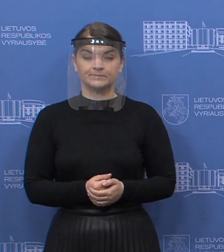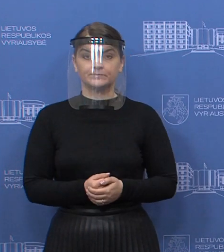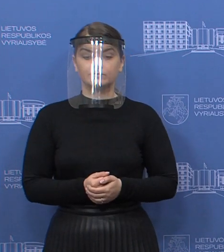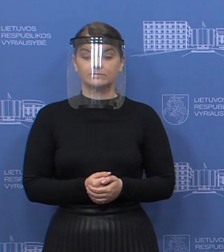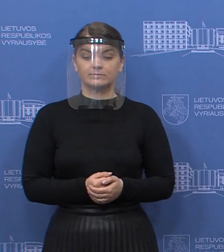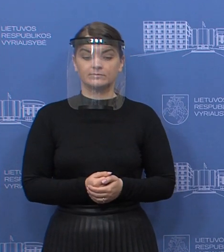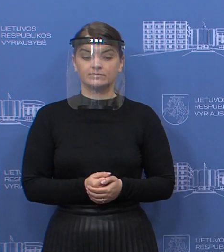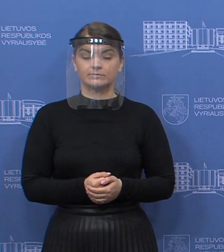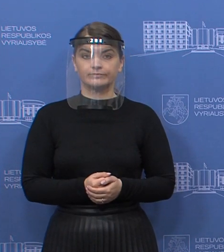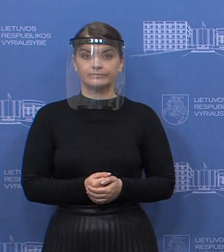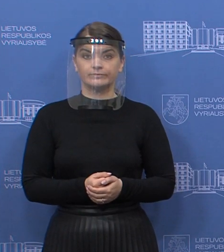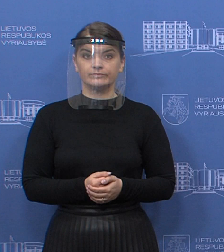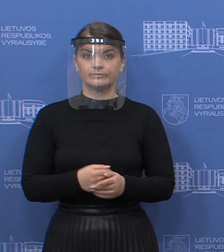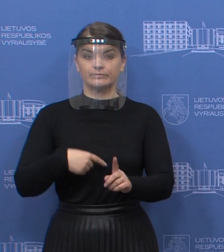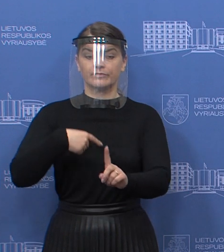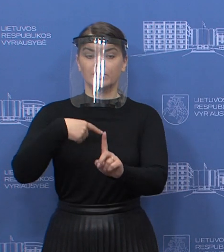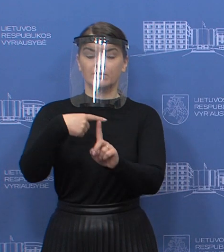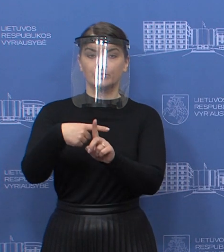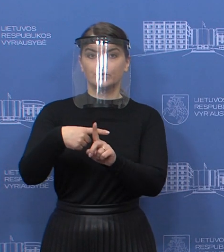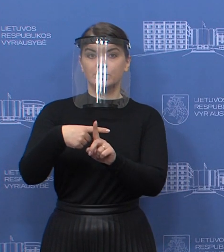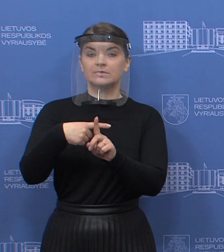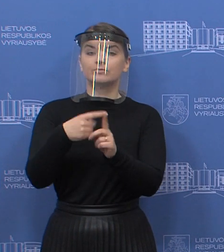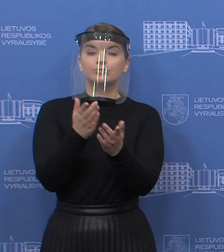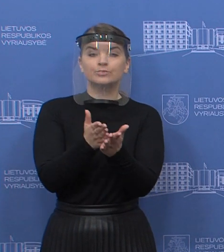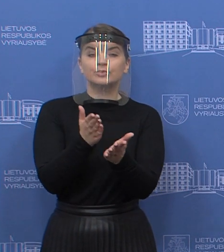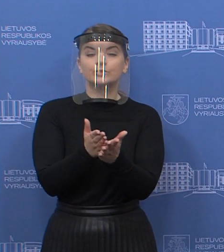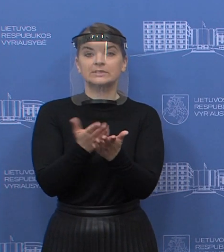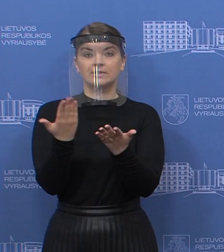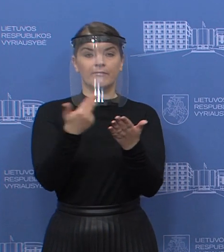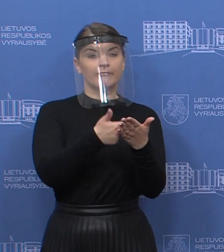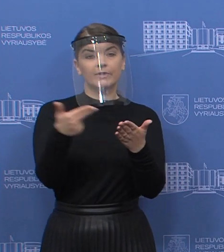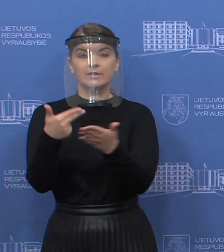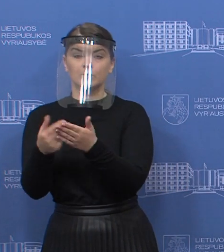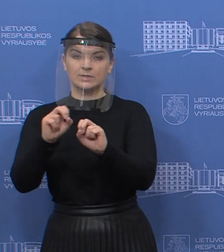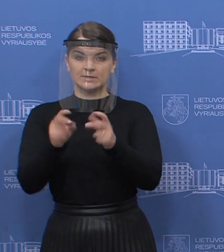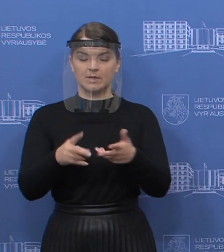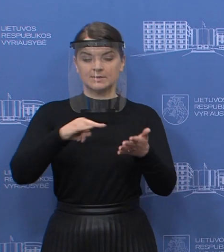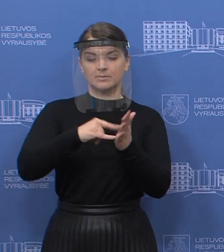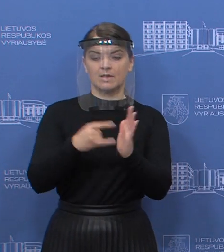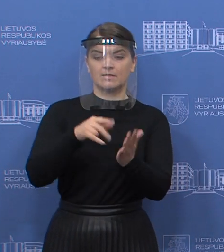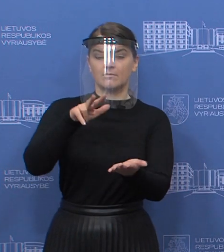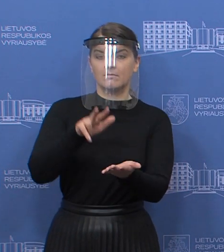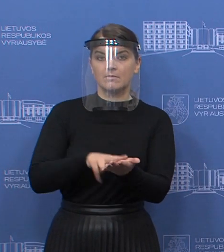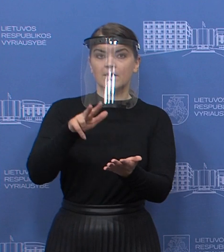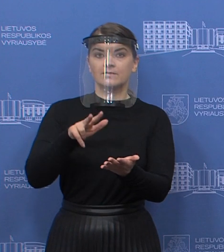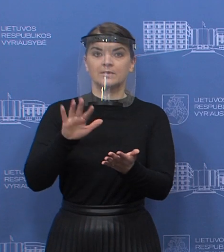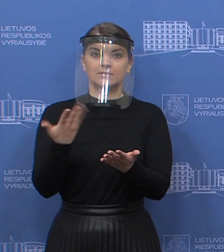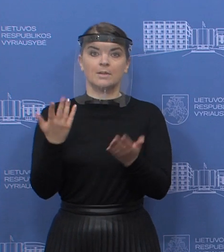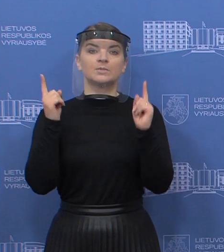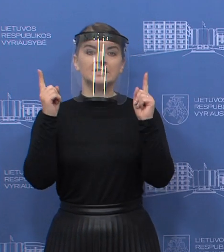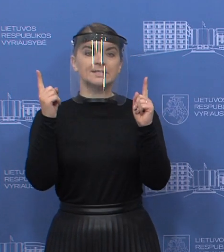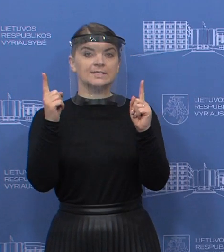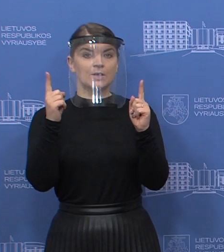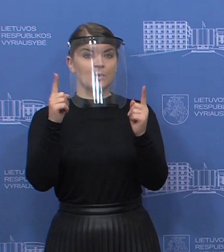Taip pat turi būti įstaigose patvirtinti specialūs planai, kurie leistų užtikrinti pacientų ir gyvėtųjų saugą